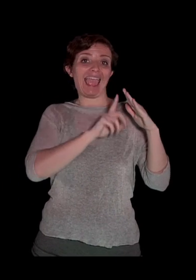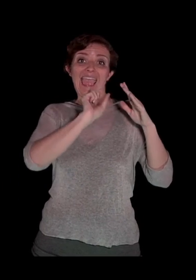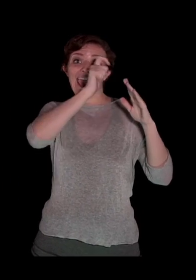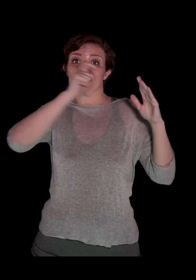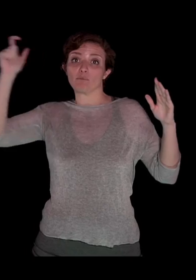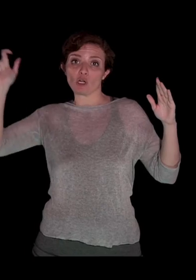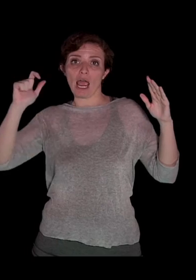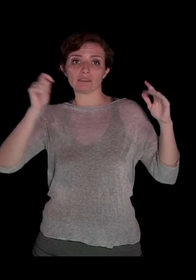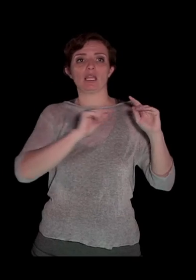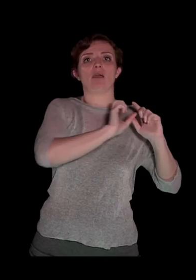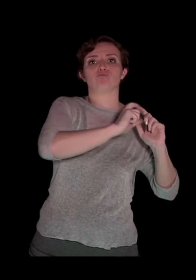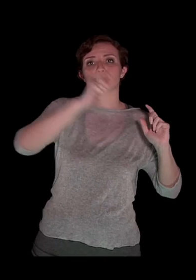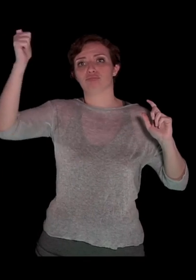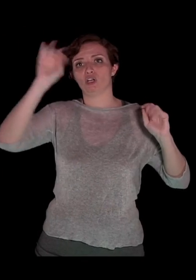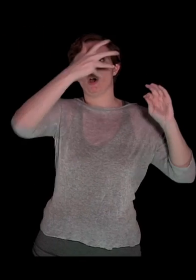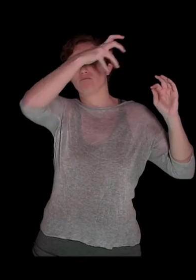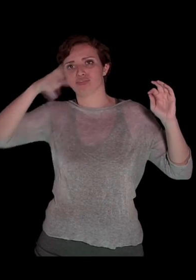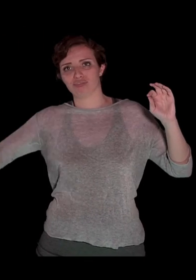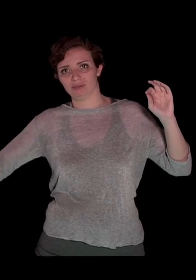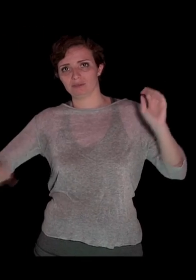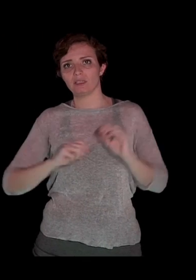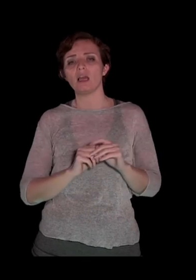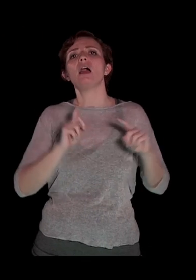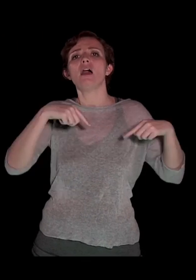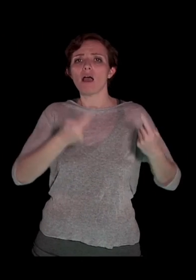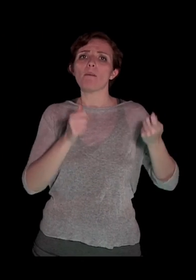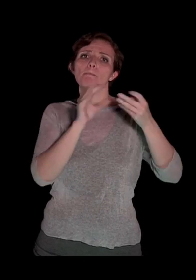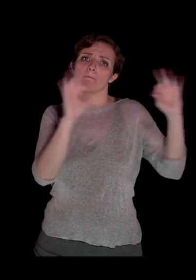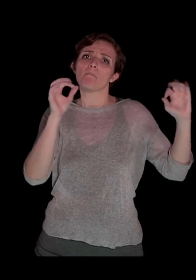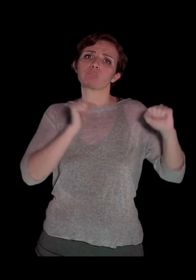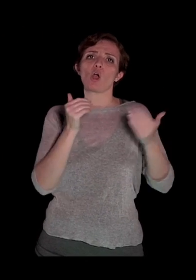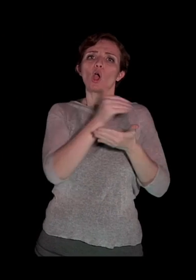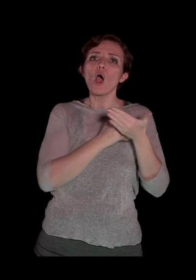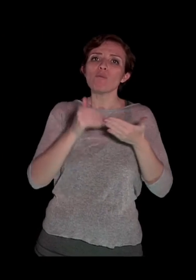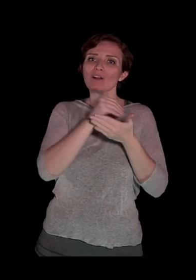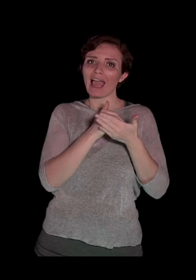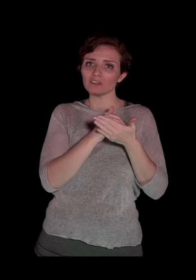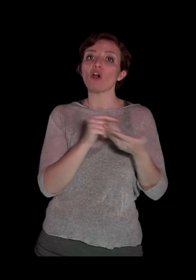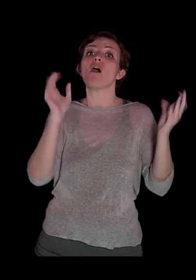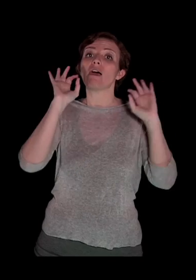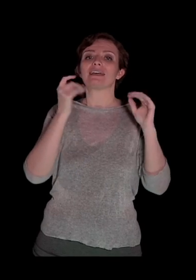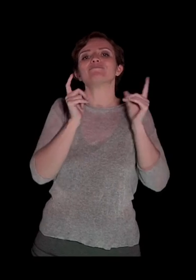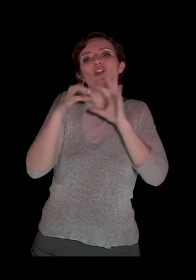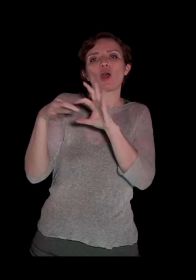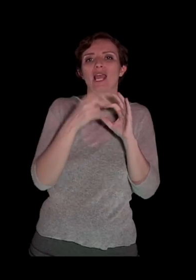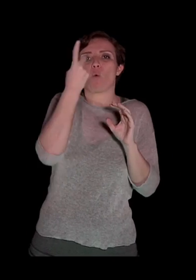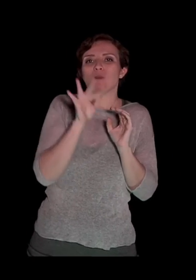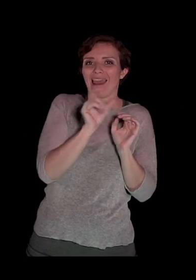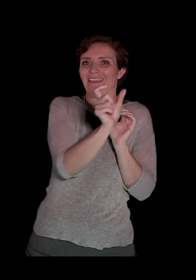rispetto a una lettera siano in ordine crescente oppure decrescente, un polinomio può essere completo rispetto a una lettera se per questa lettera presenta